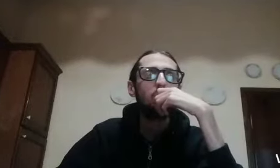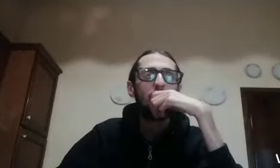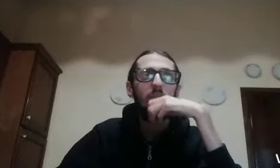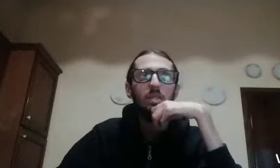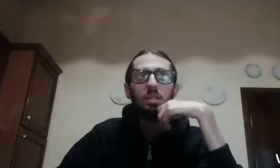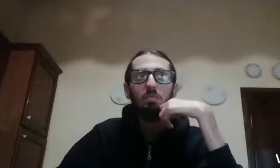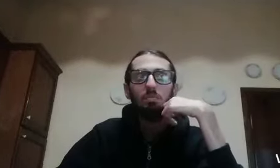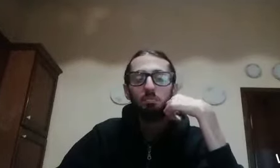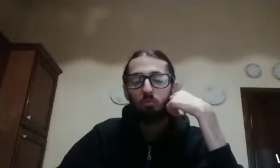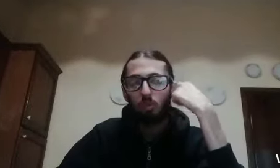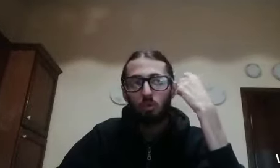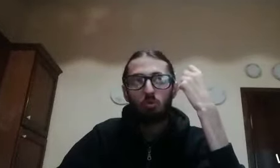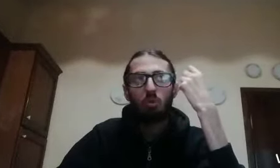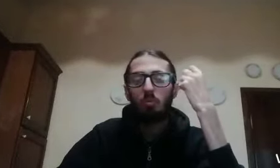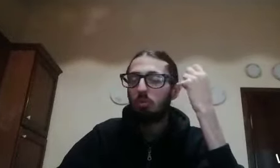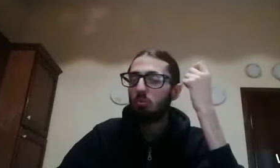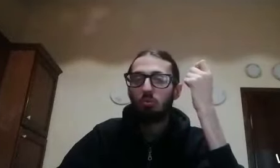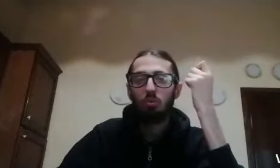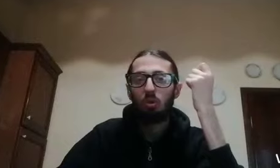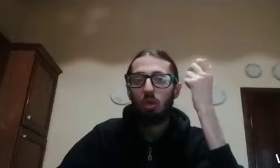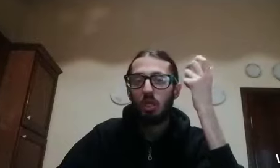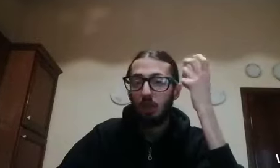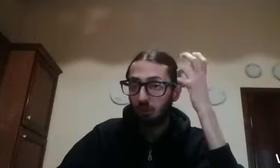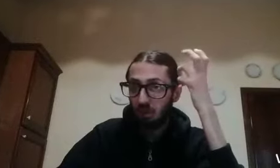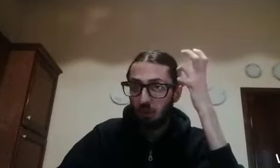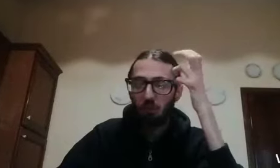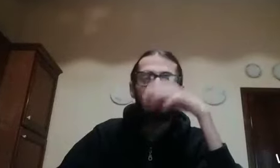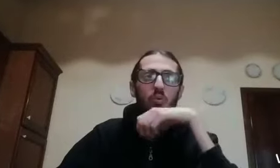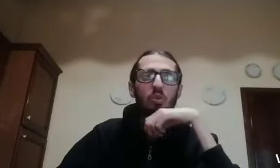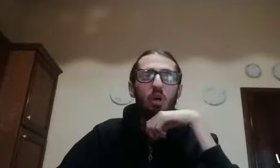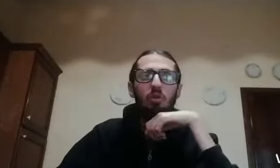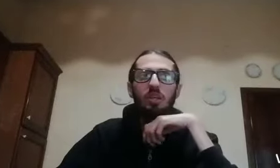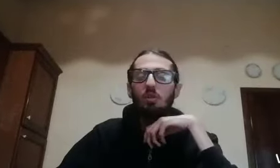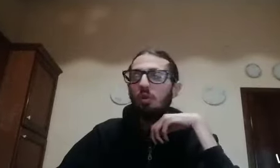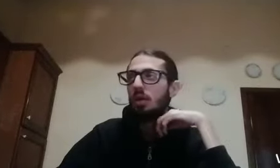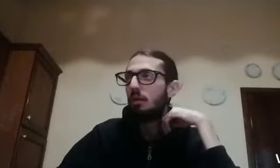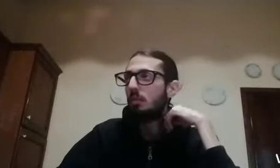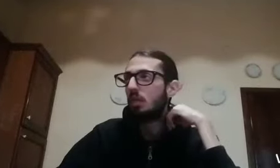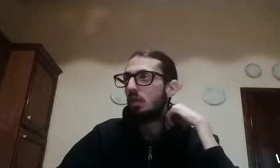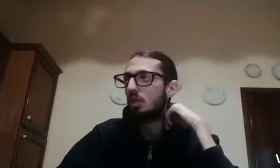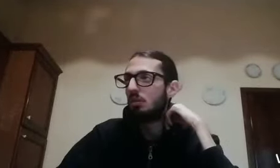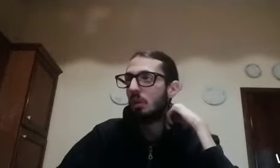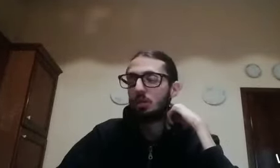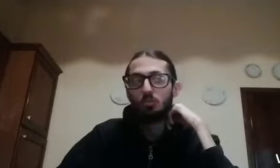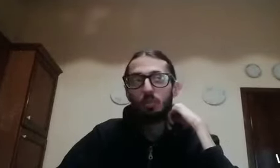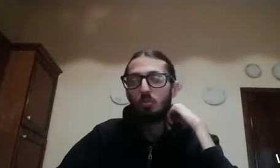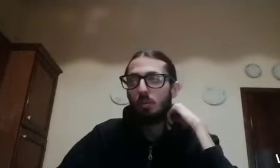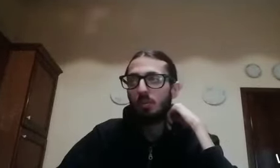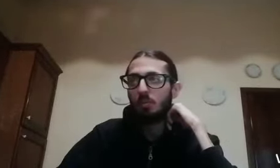in tutto e per tutto e qualsiasi tipo di trucco sia una cosa da donne ma principalmente mi